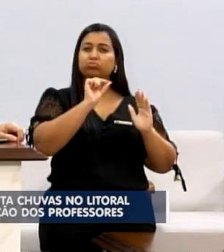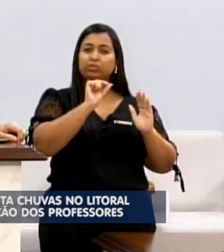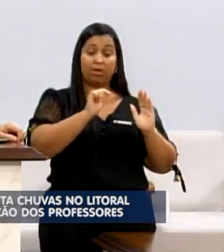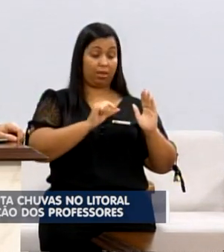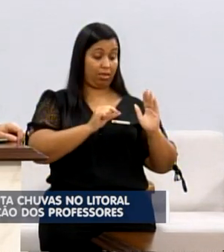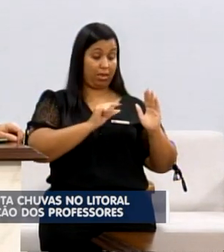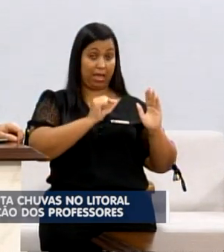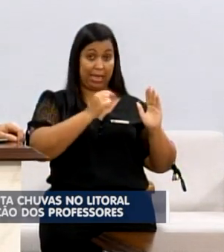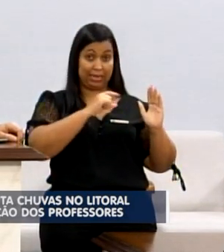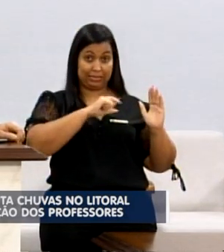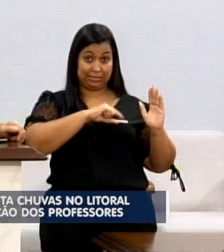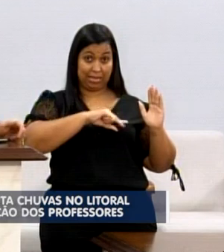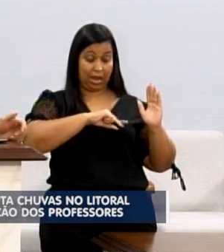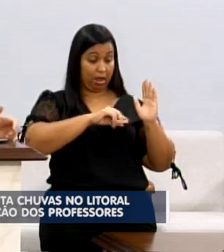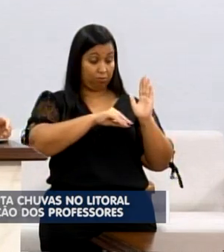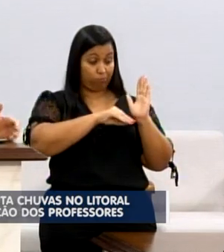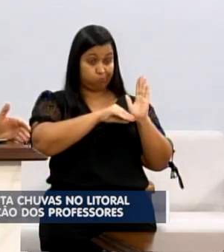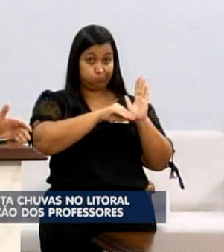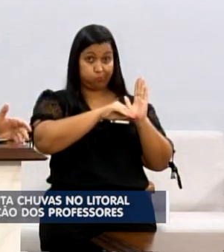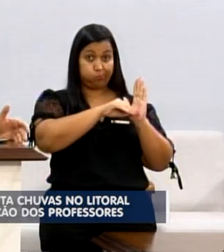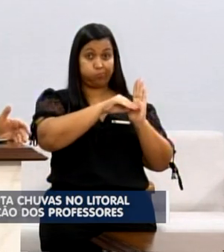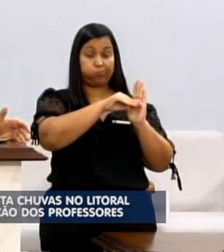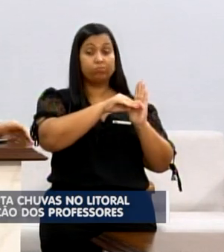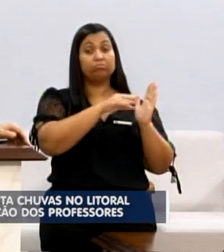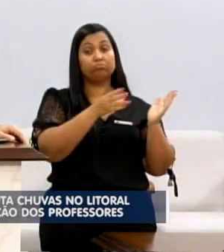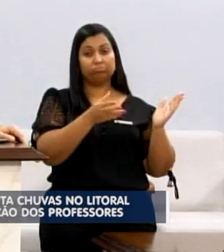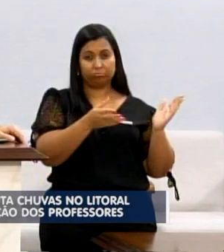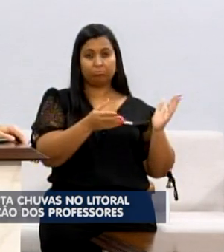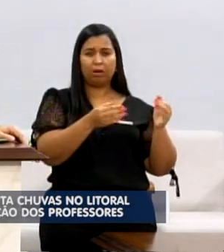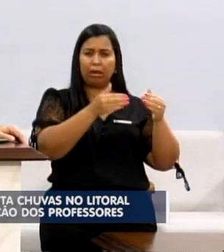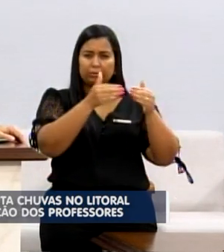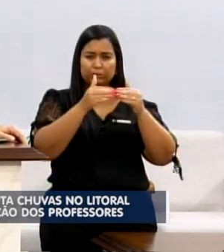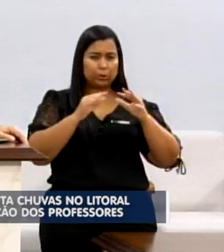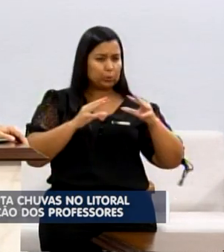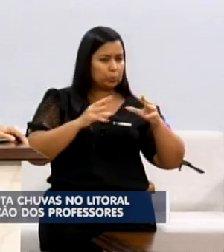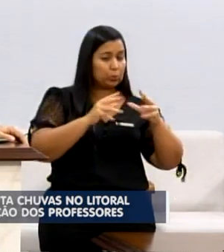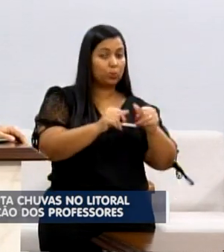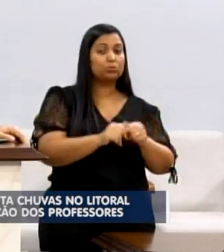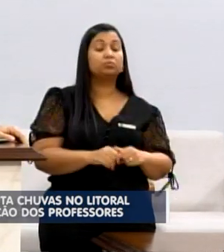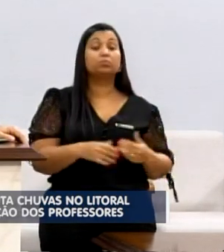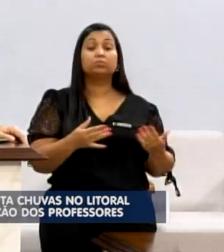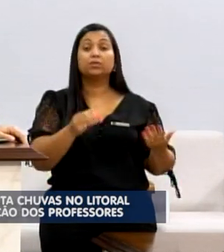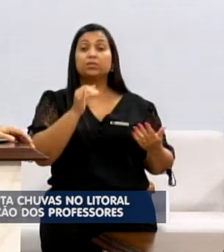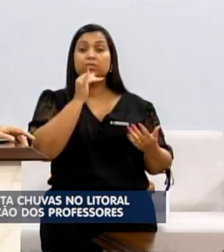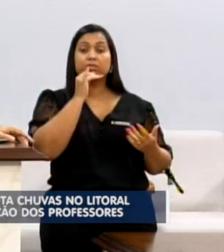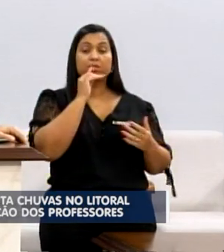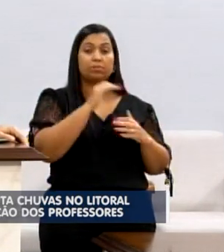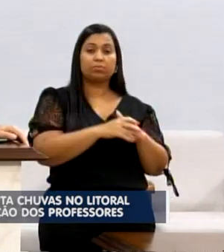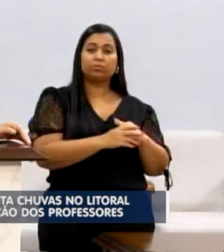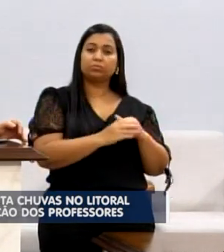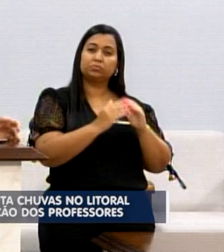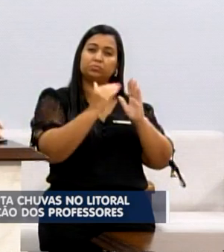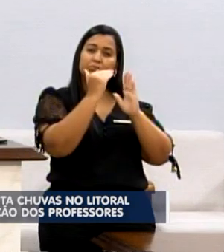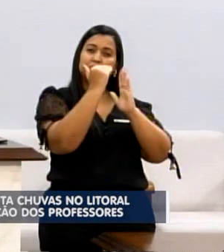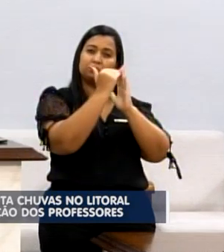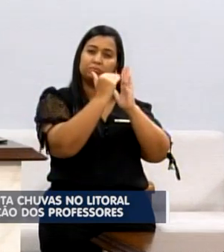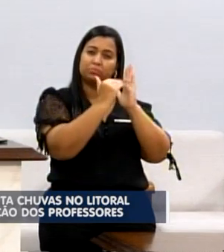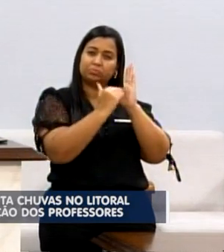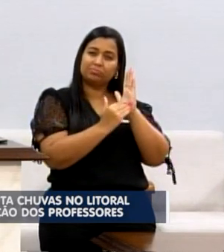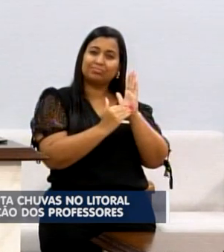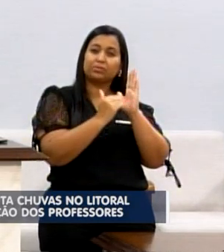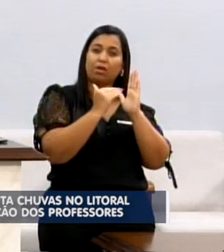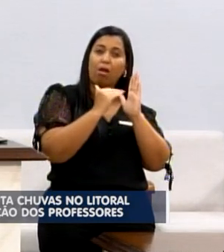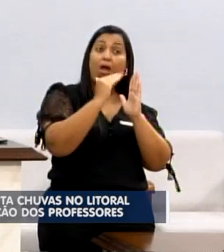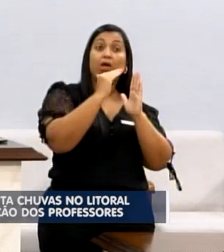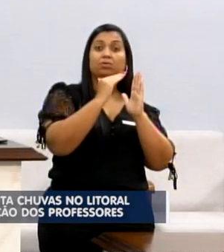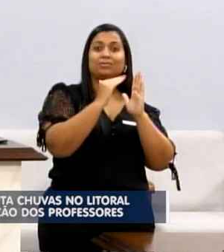lembrando que nós tivemos um aumento maior para as primeiras faixas dos professores, e